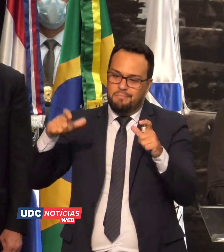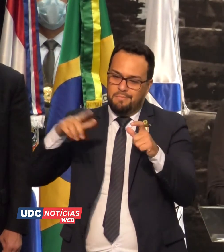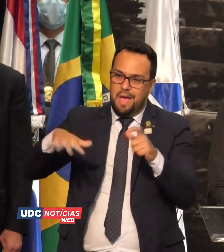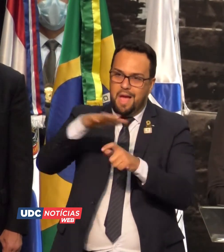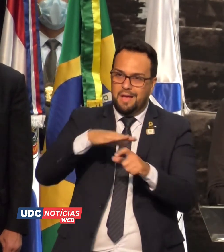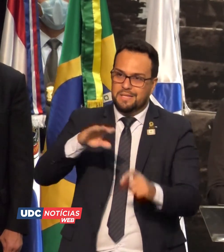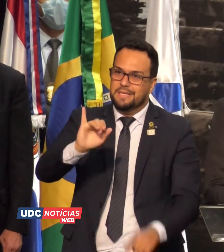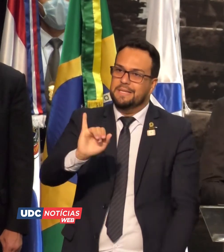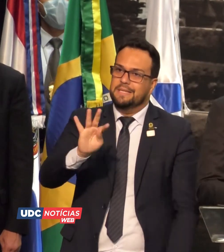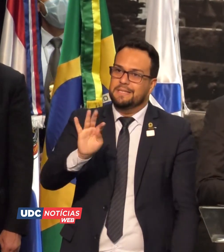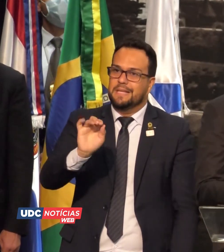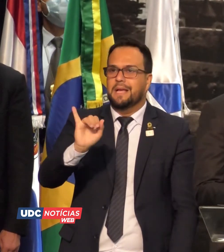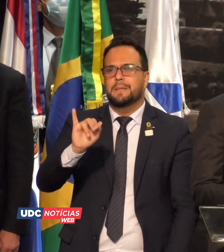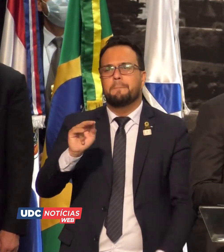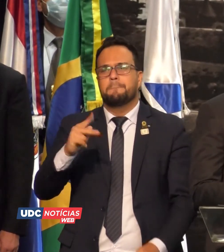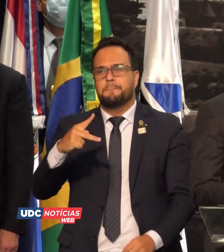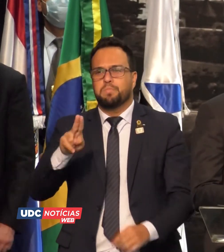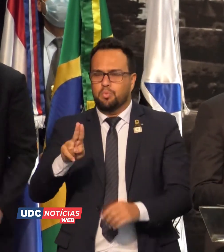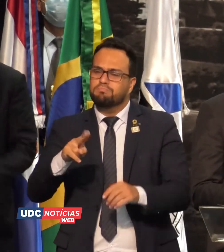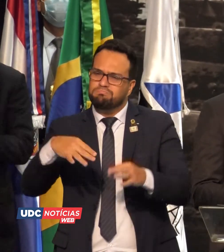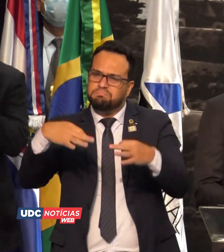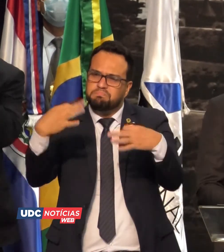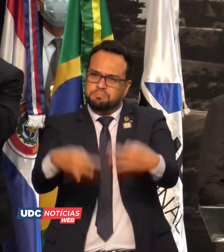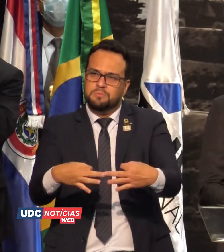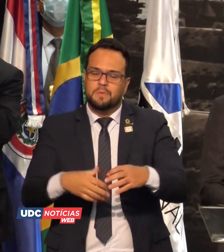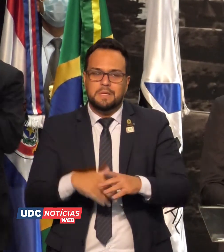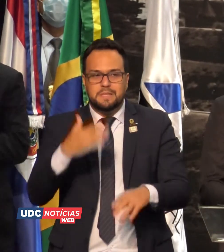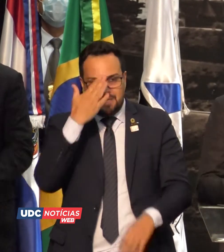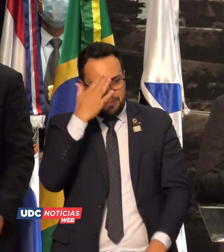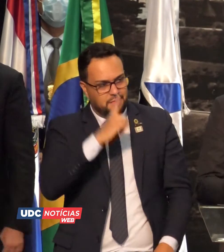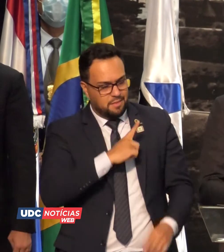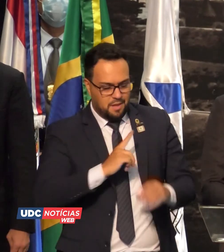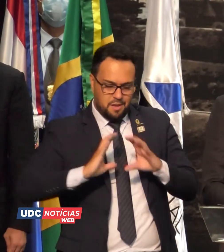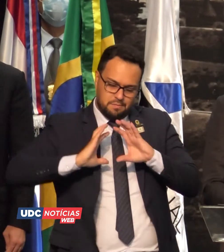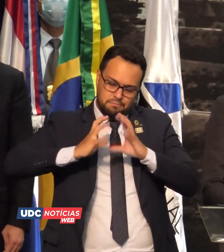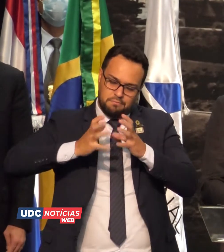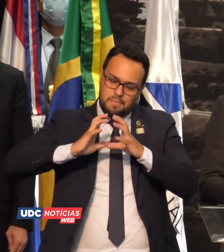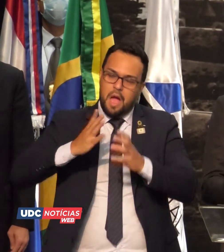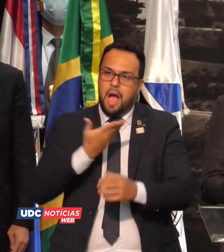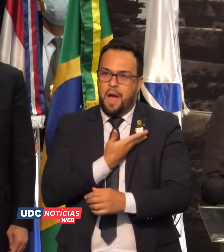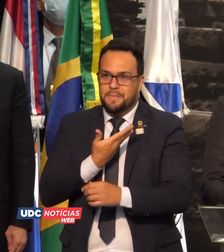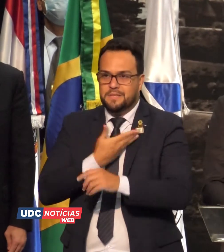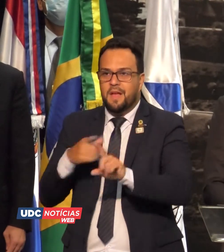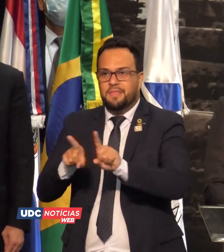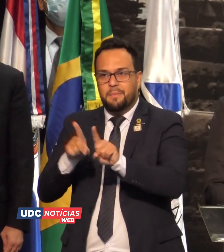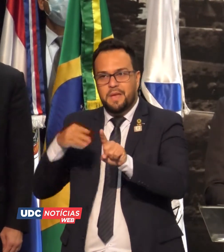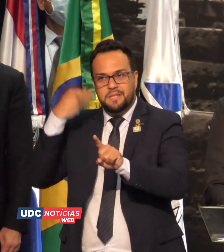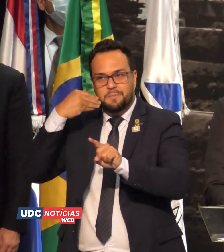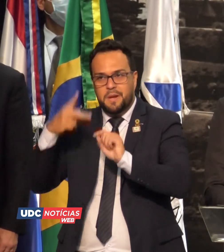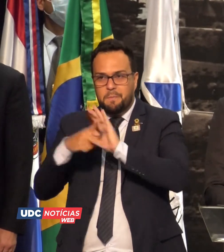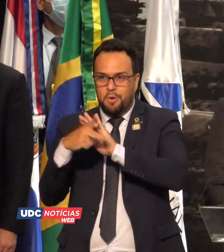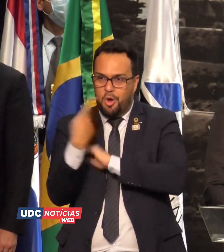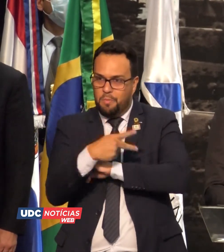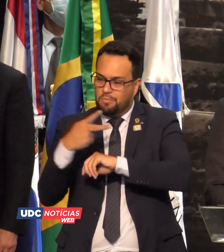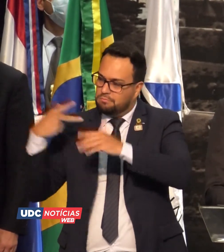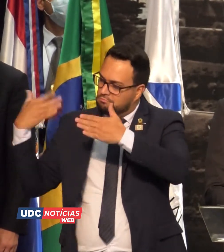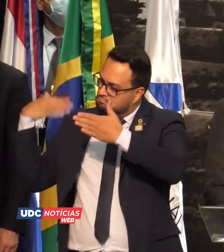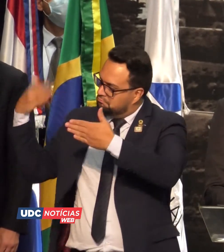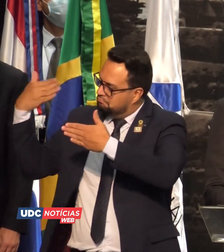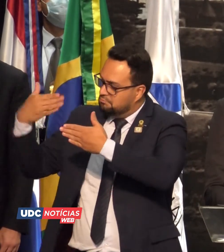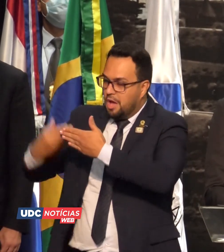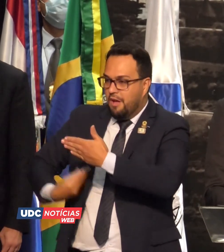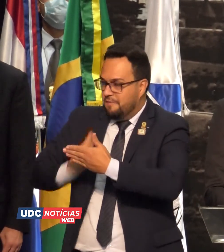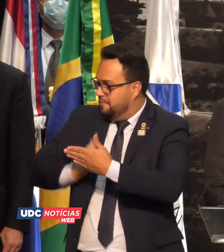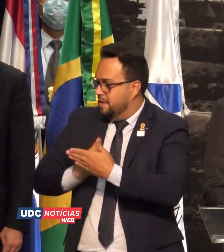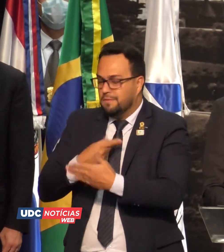levando-se em conta, o teu círculo de amizade, a tua vida progresse. Quem te indicou, os